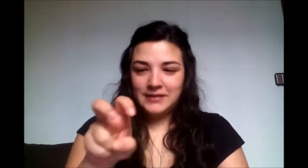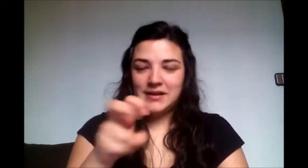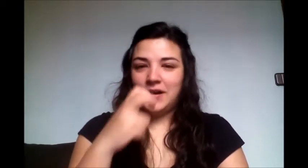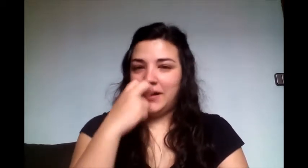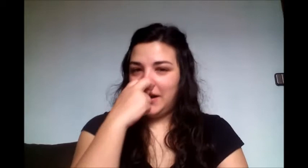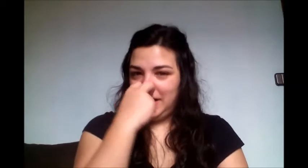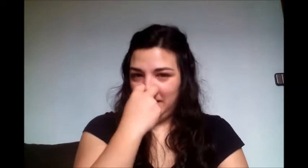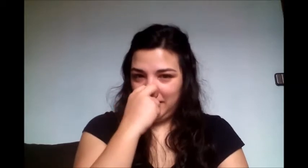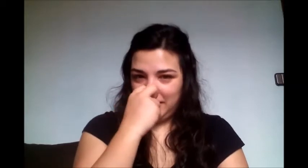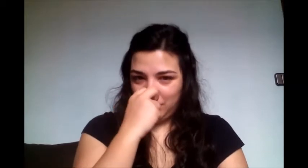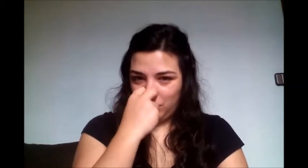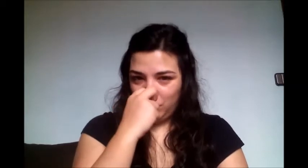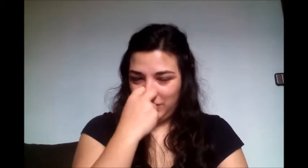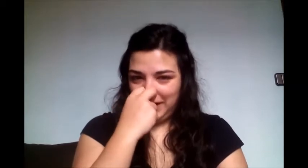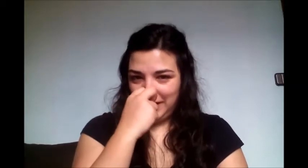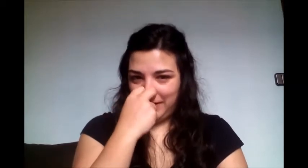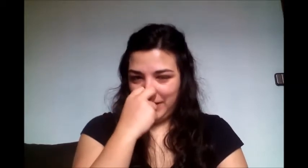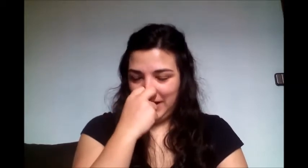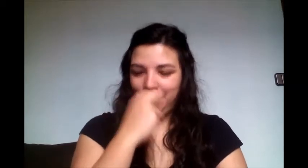engancha la nariz, cotilla, vale,